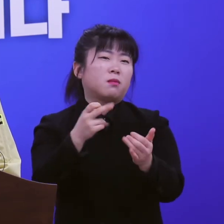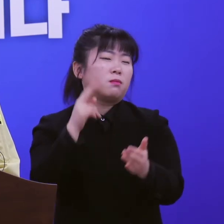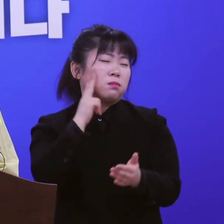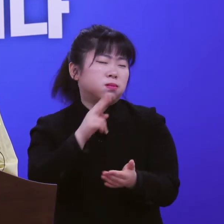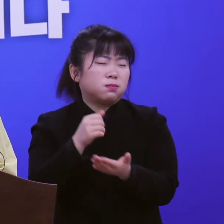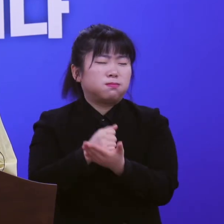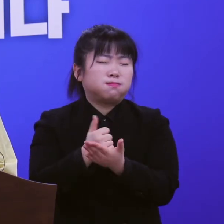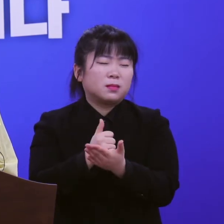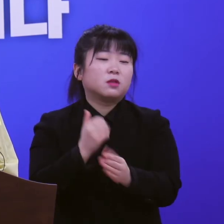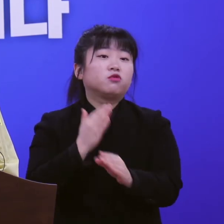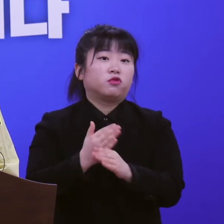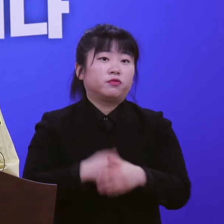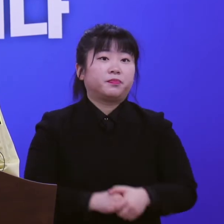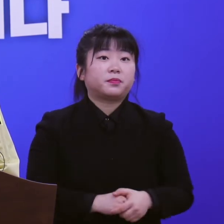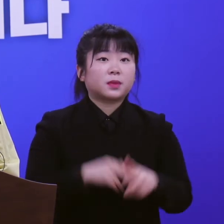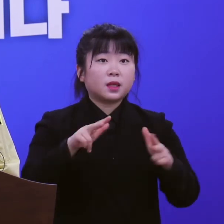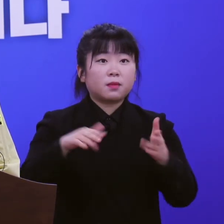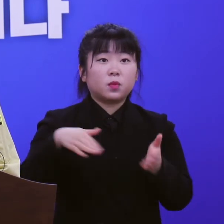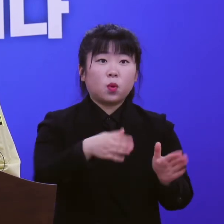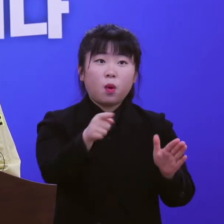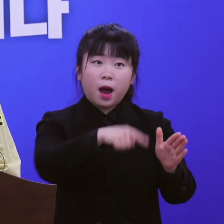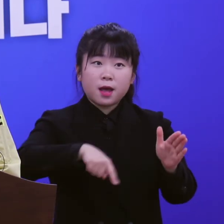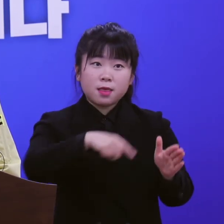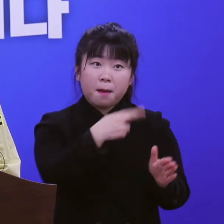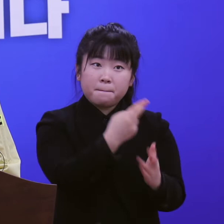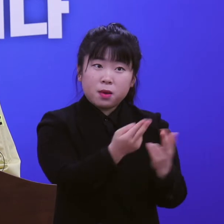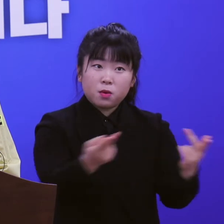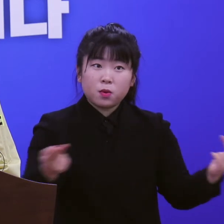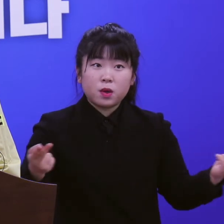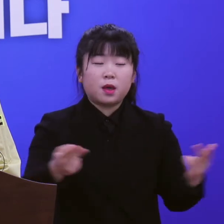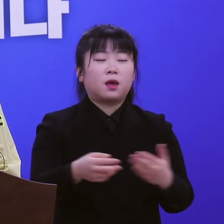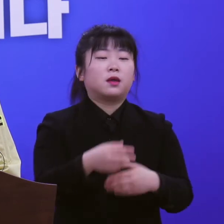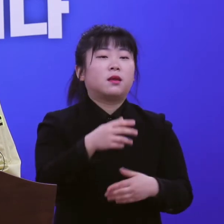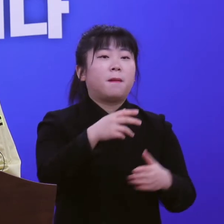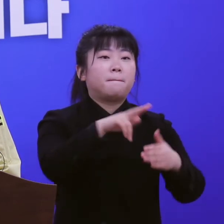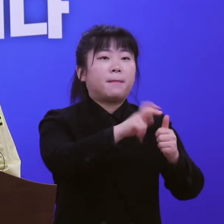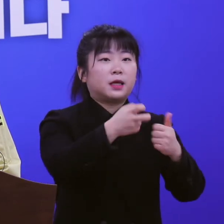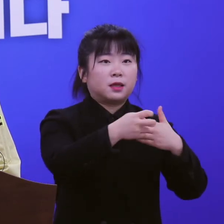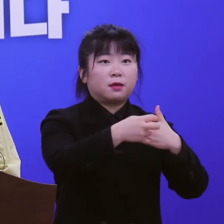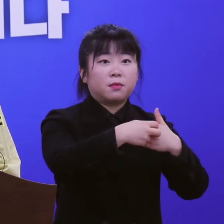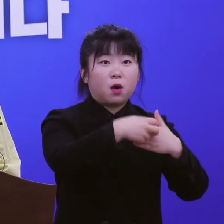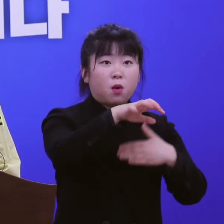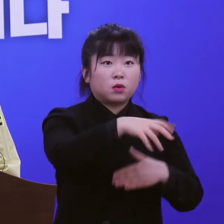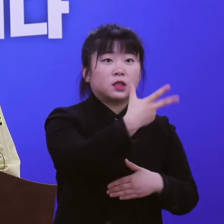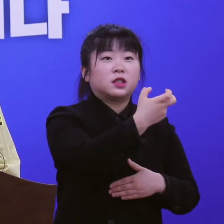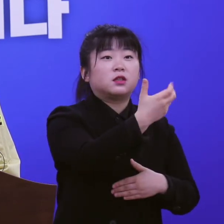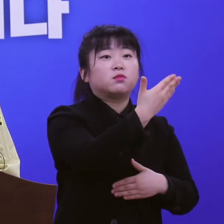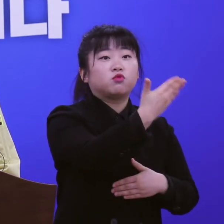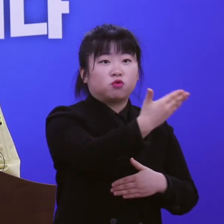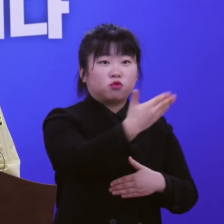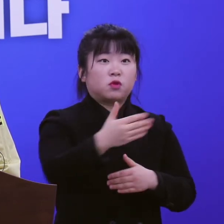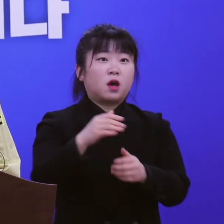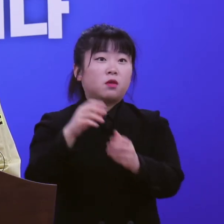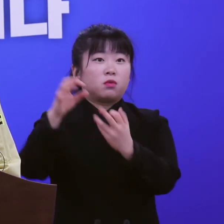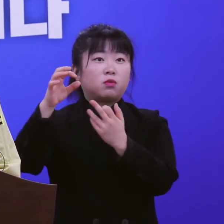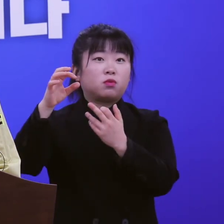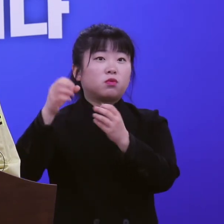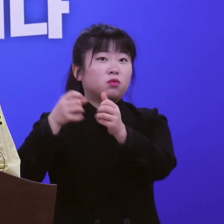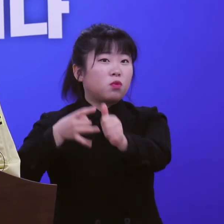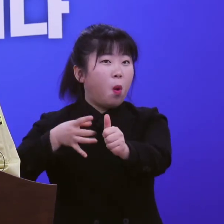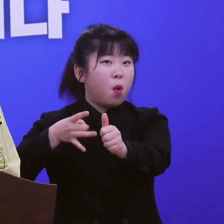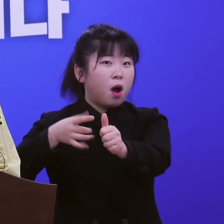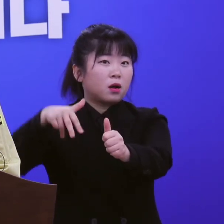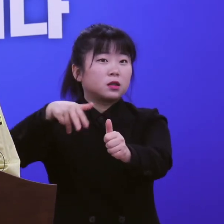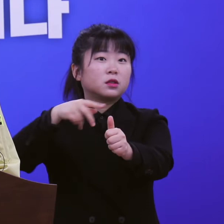자녀 병상은 마산의료원 79병상, 통영적십자병원 48병상 등 총